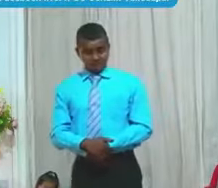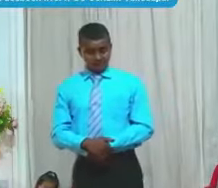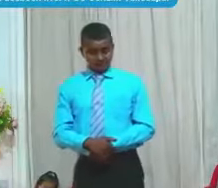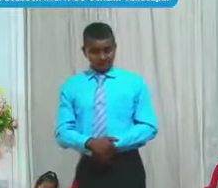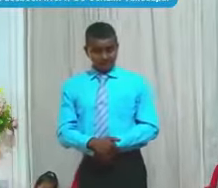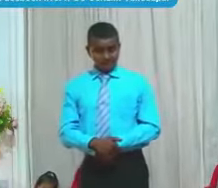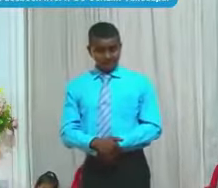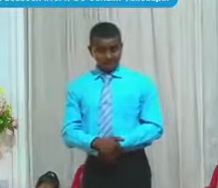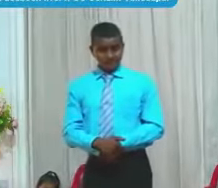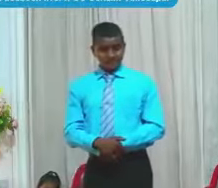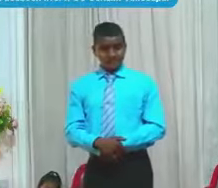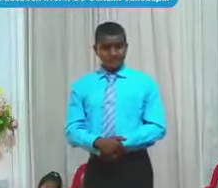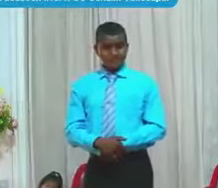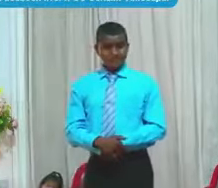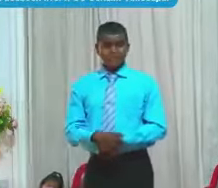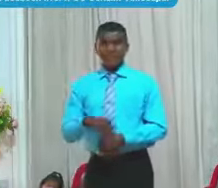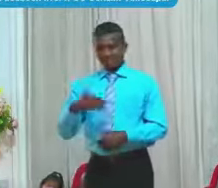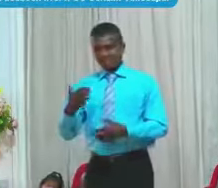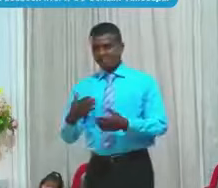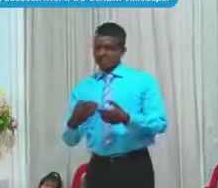Y Entonces Se Formaron En Discusión